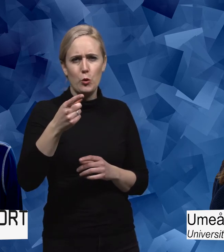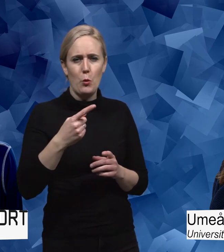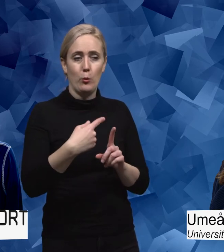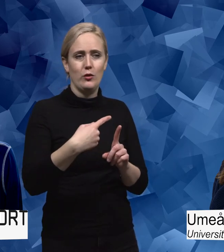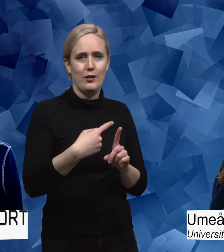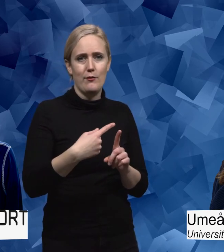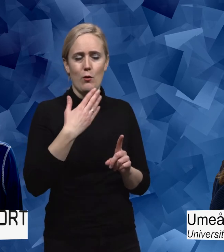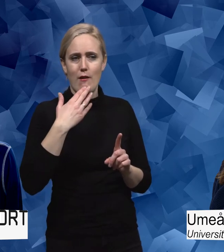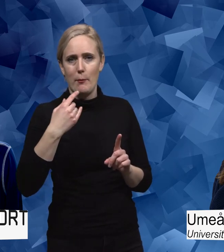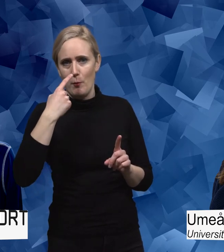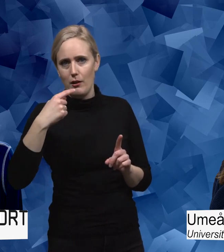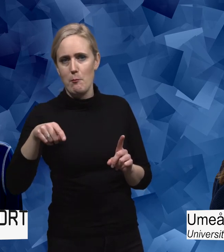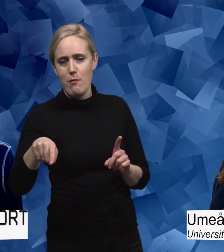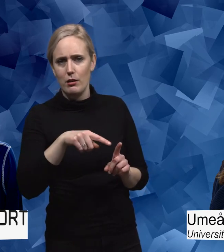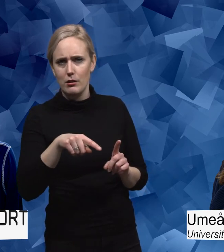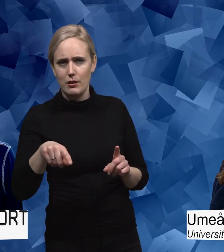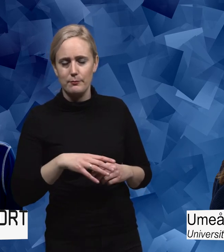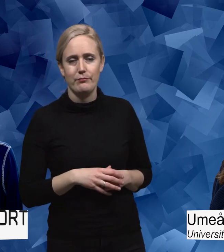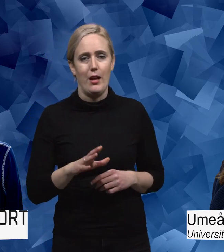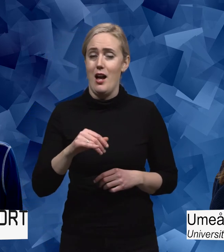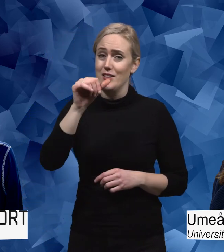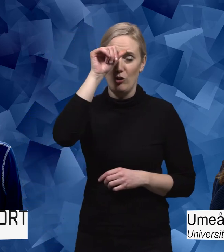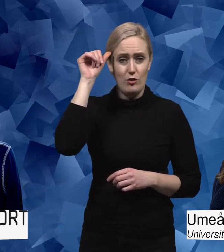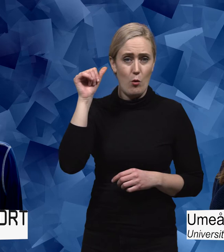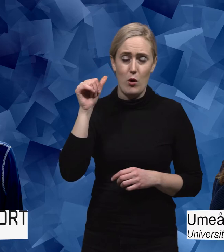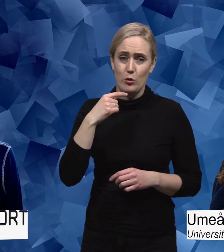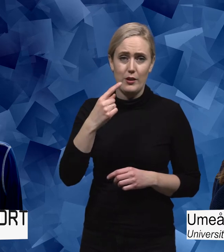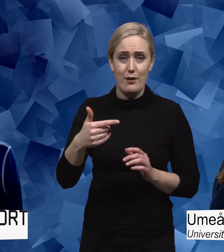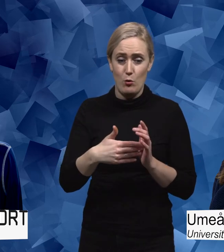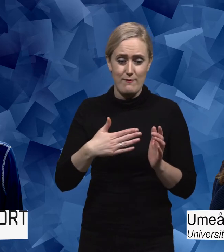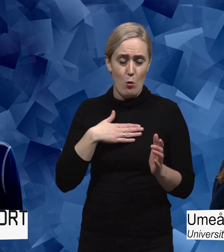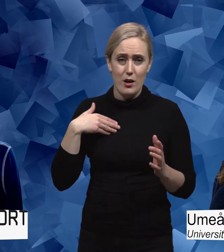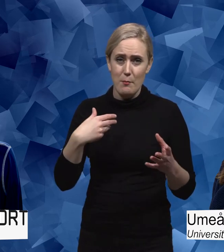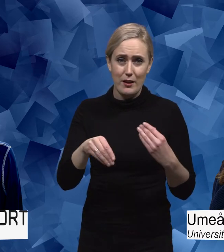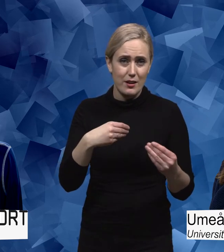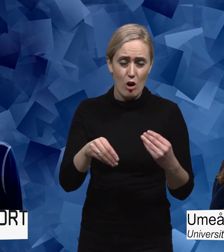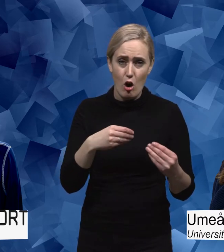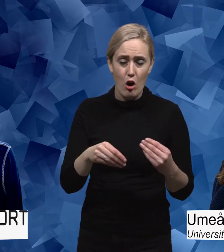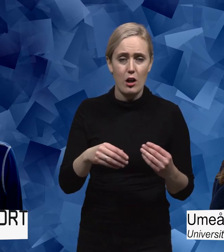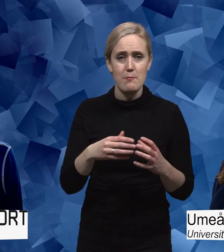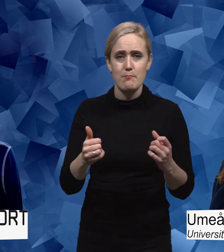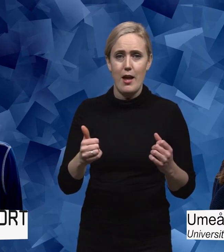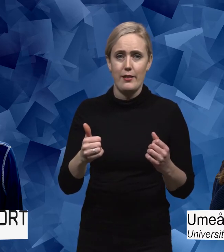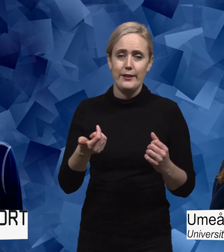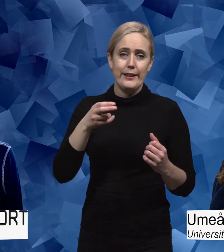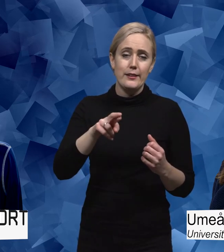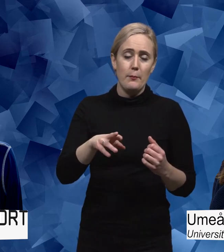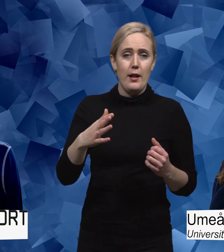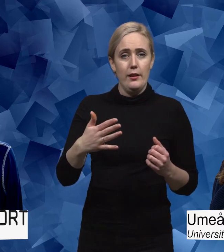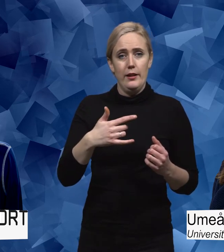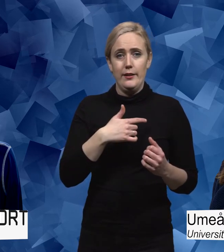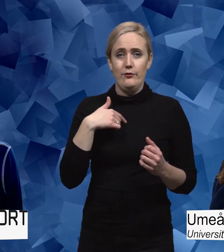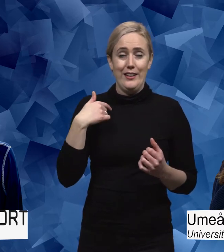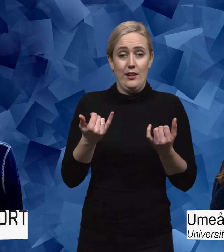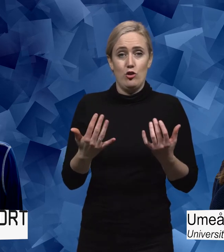missgynnas? Det är svårt att säga utifrån det empiriska material som vi har samlat in. Men problemet är ju exempelvis att